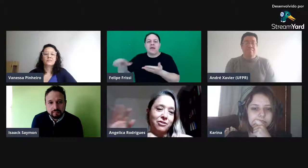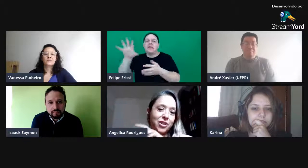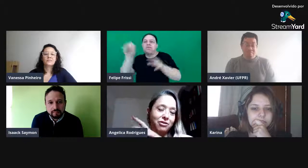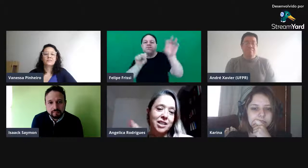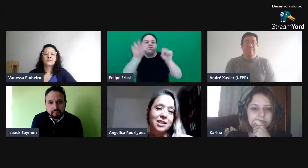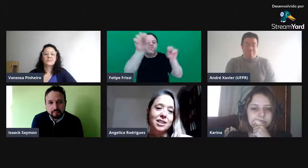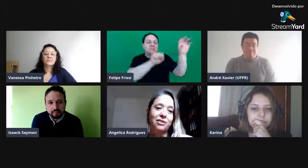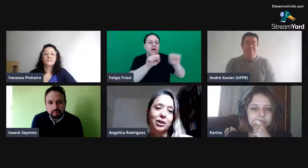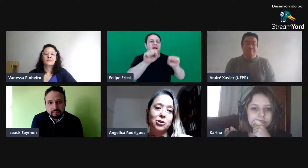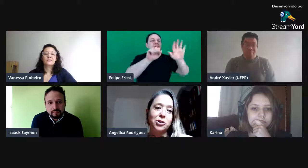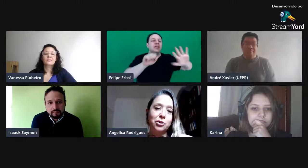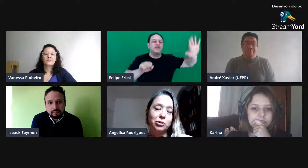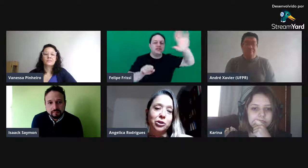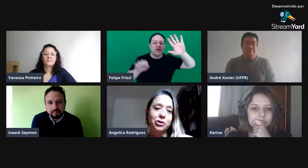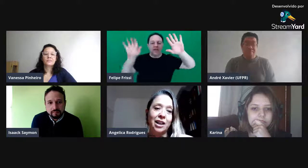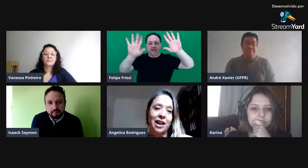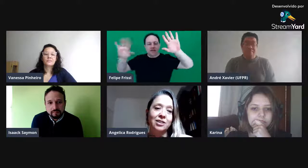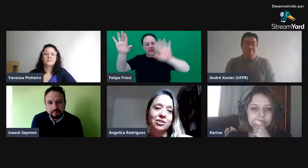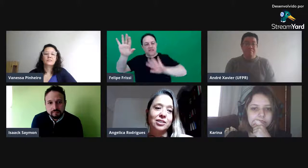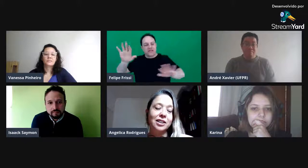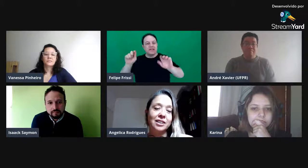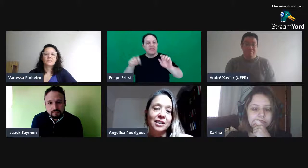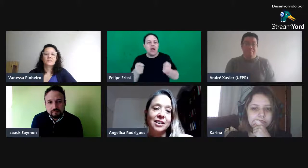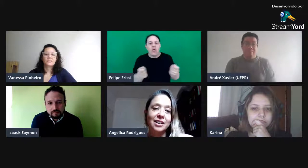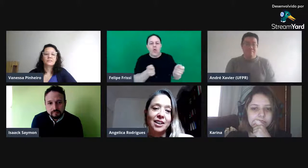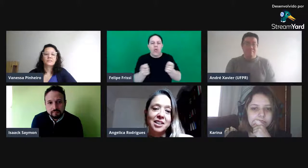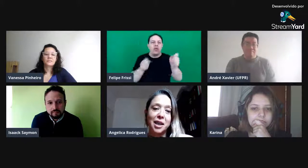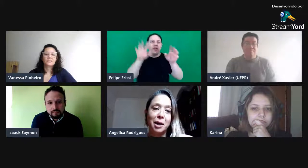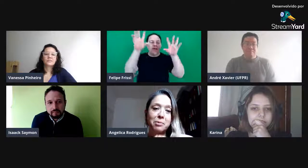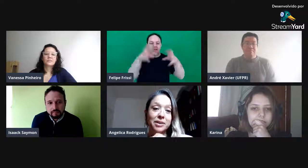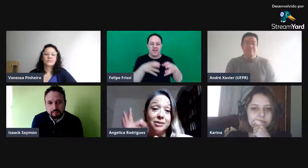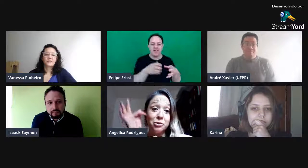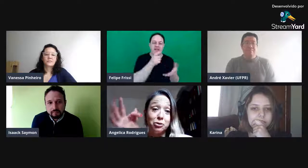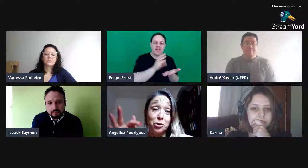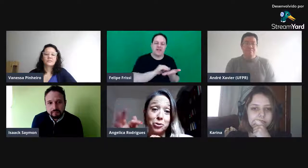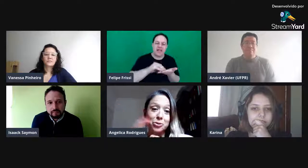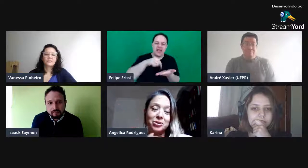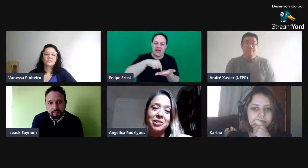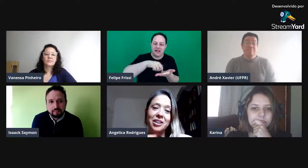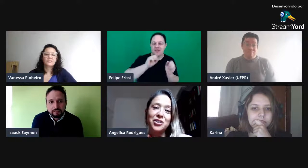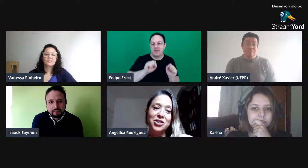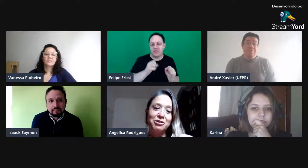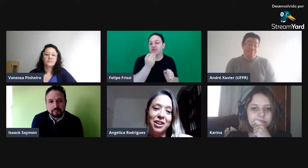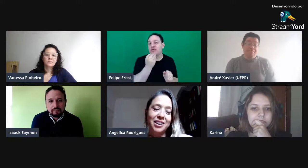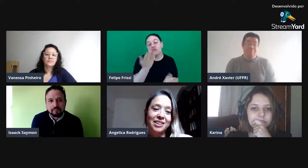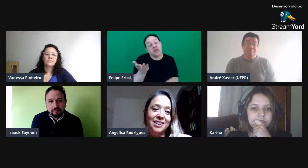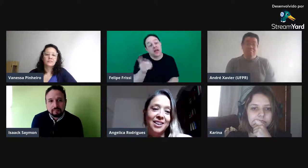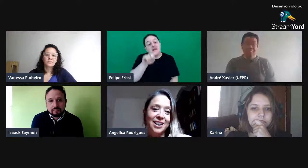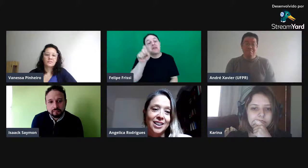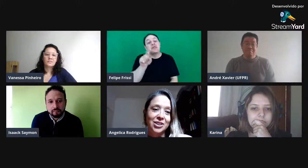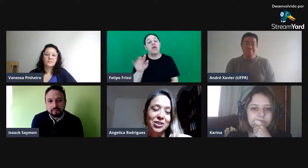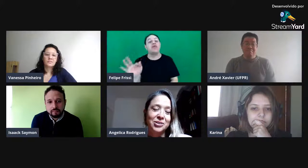que tivesse esses fatores controlados, né? Quem sabe, no futuro, né, a gente vai entender isso.